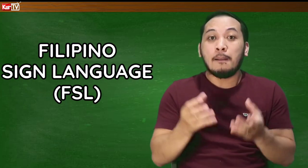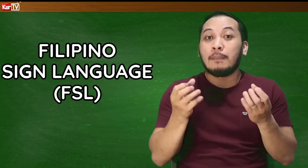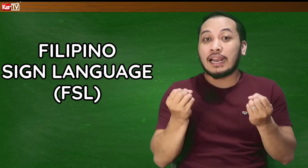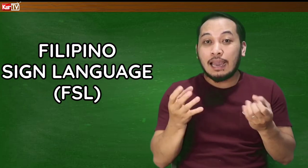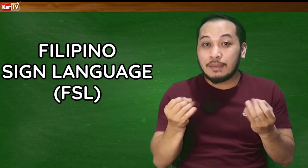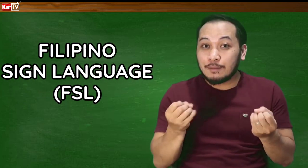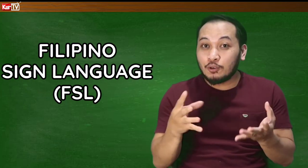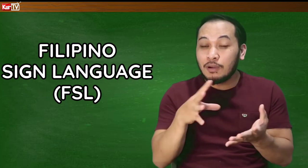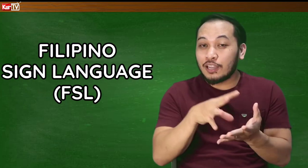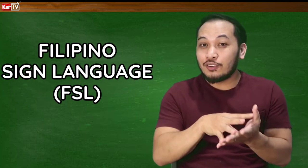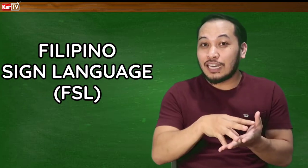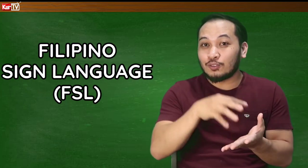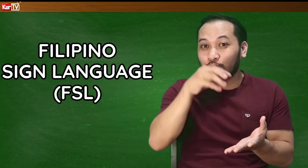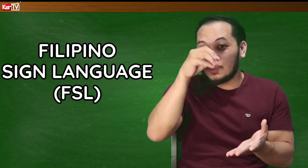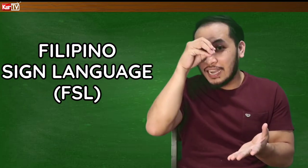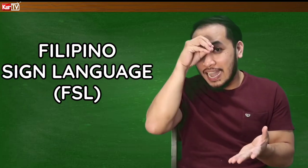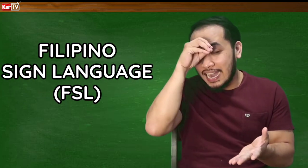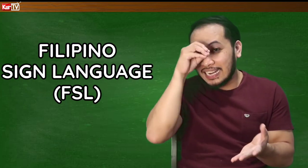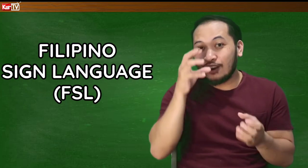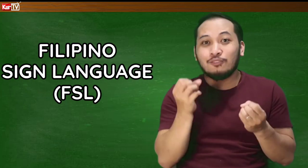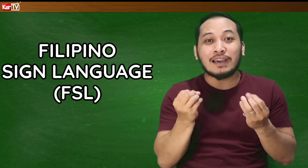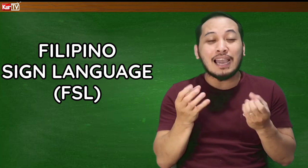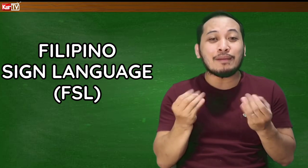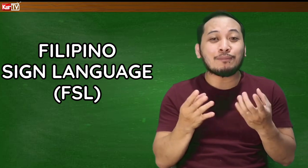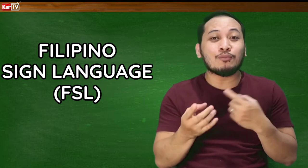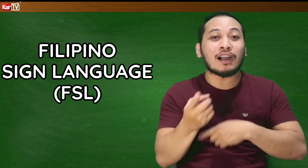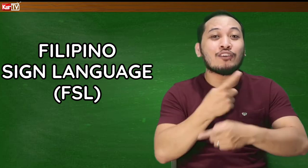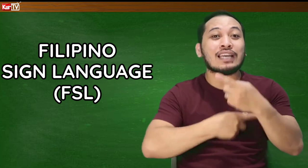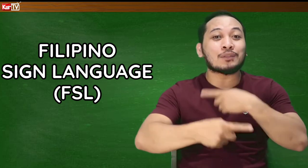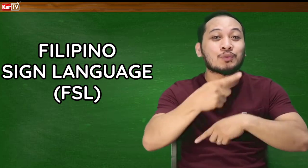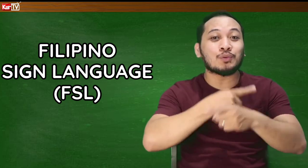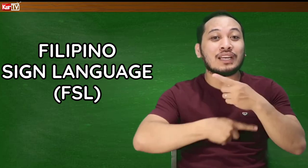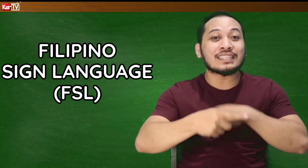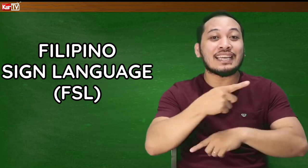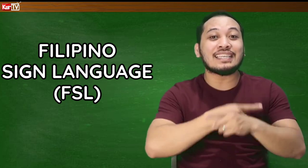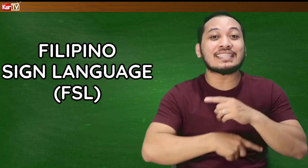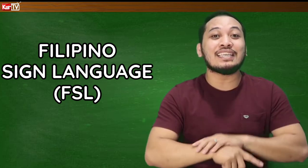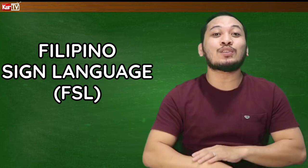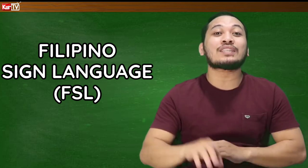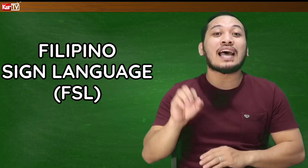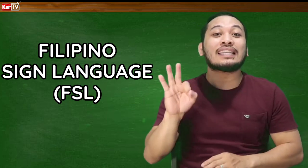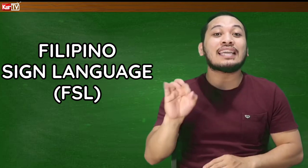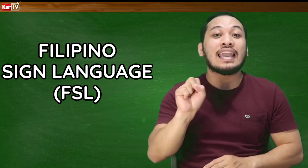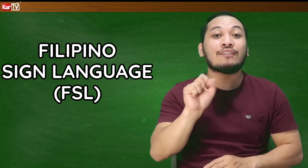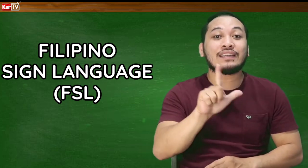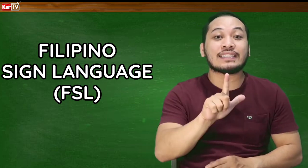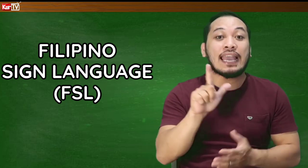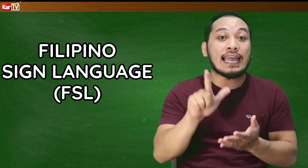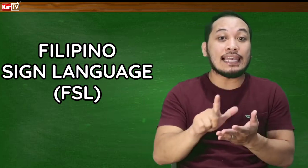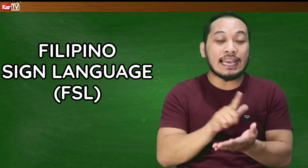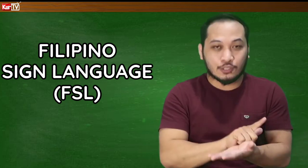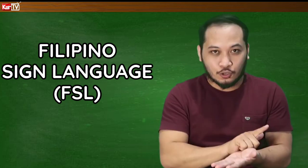marami na po ba kayong natutunang aral? O marami na po ba kayong natutunang senyas dito sa ating FSL lesson?